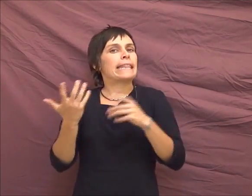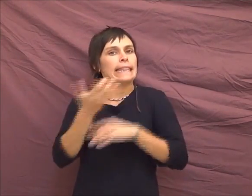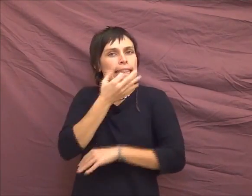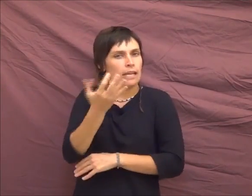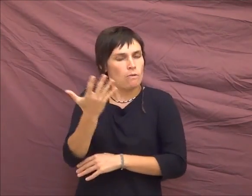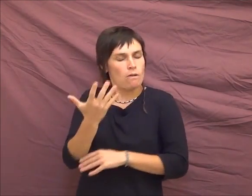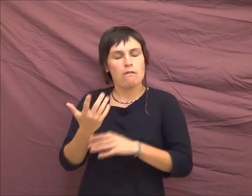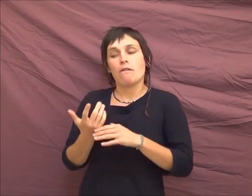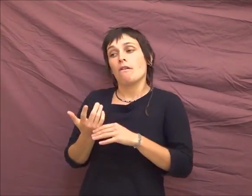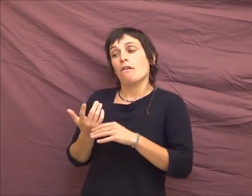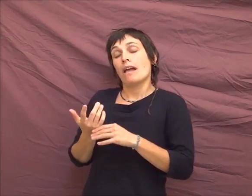de la visibilité,